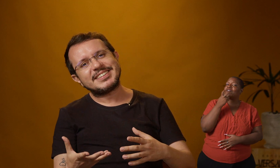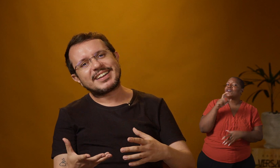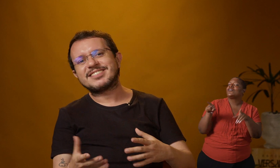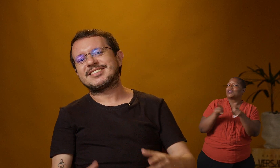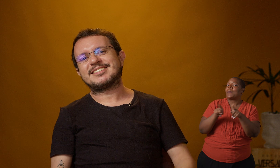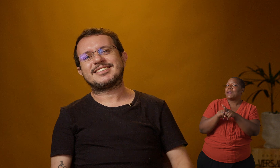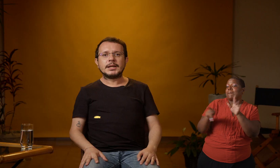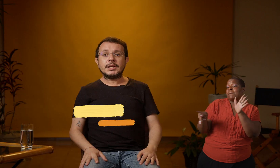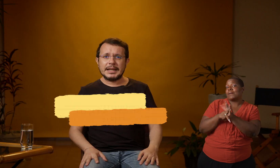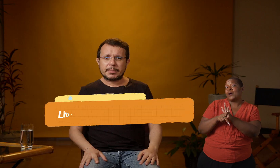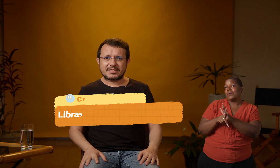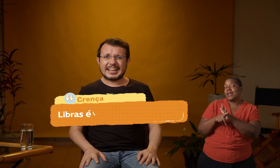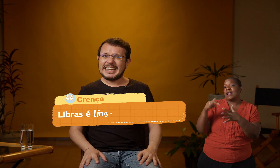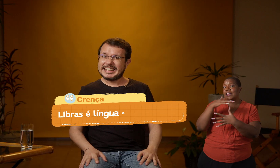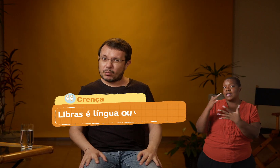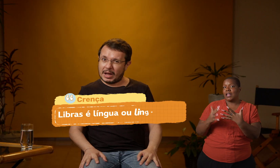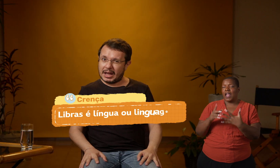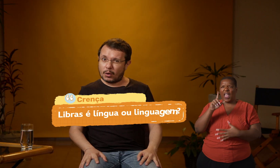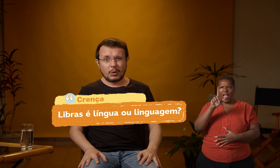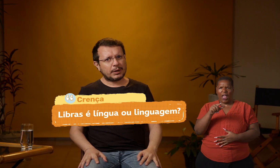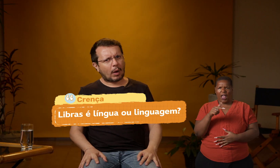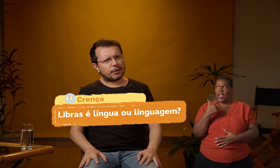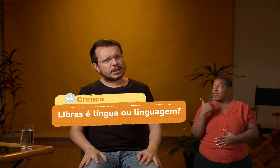sinais. Libras é língua ou linguagem?